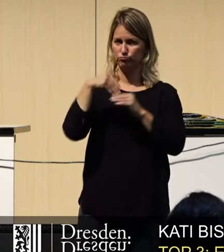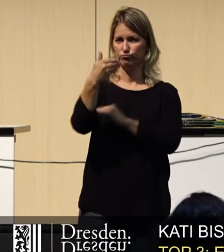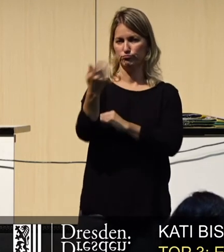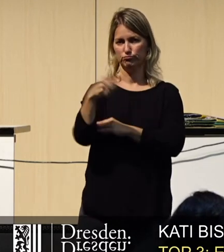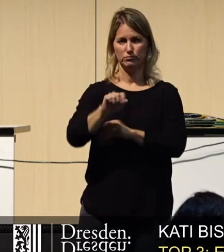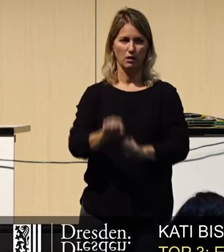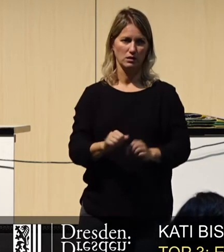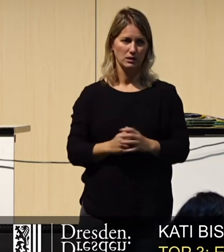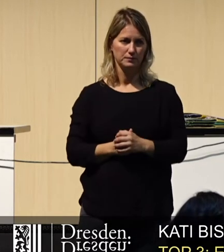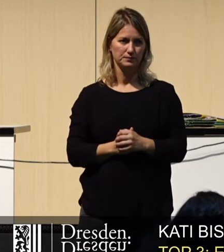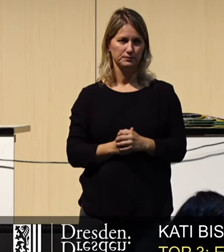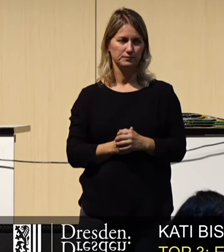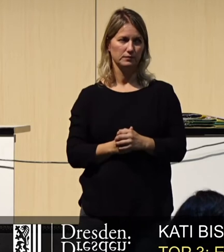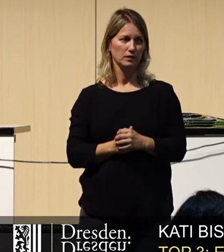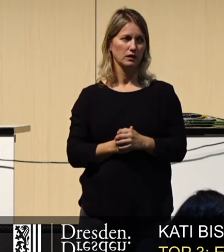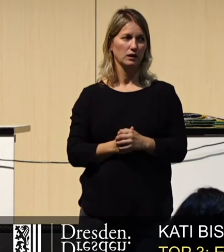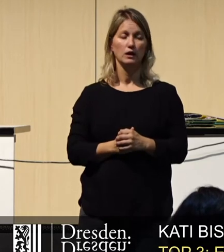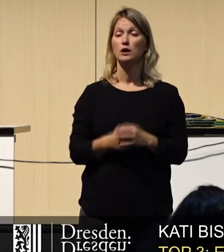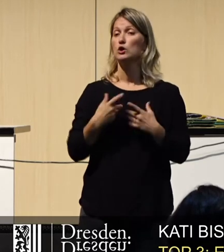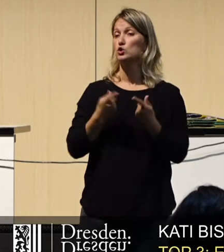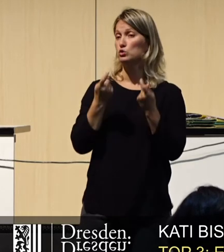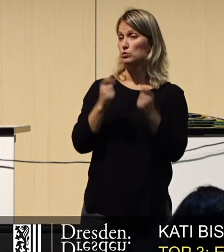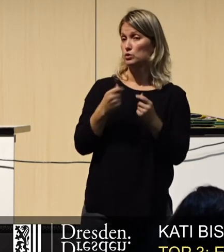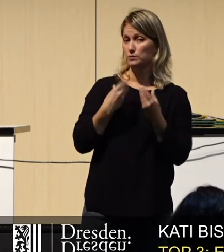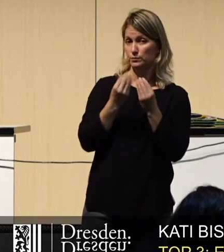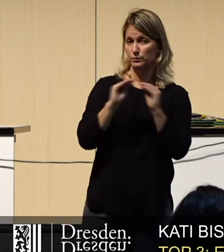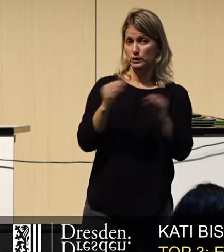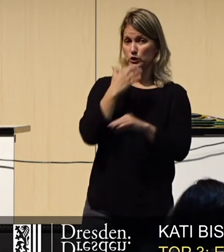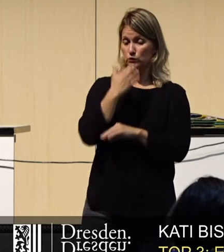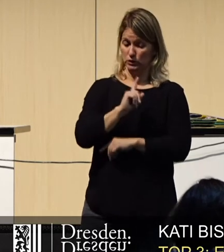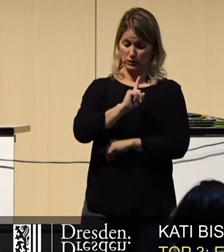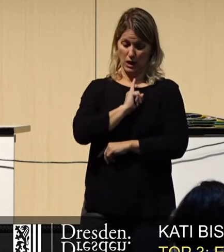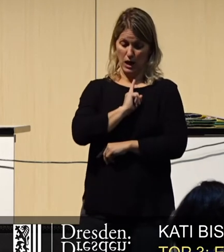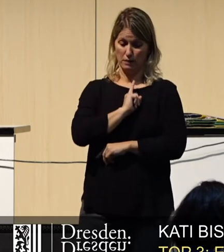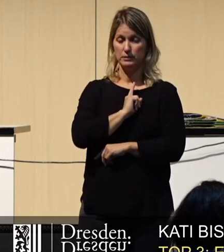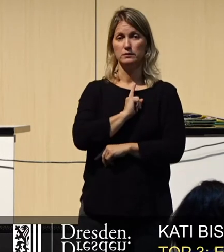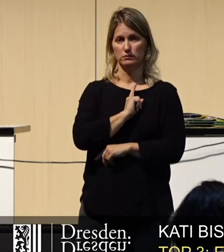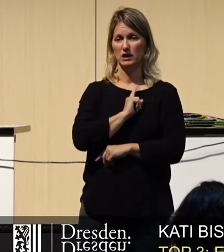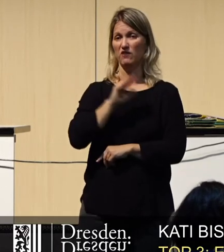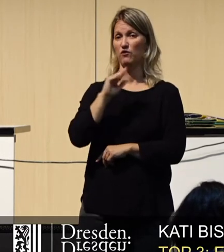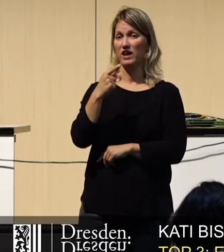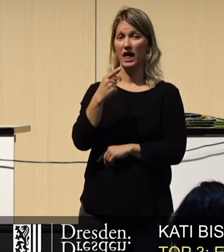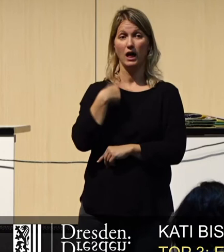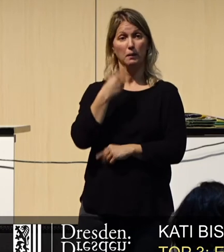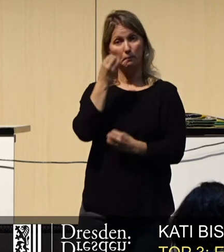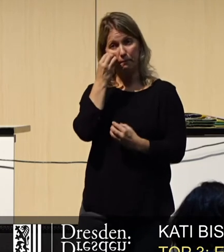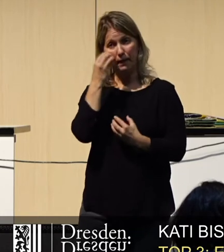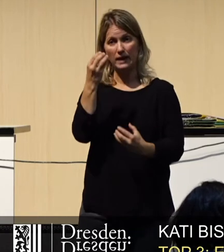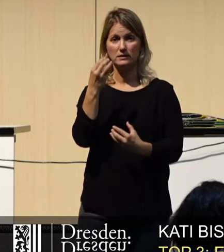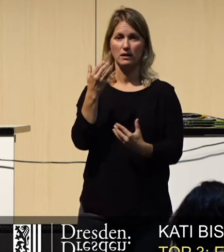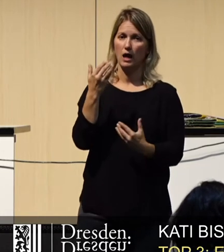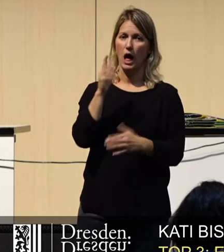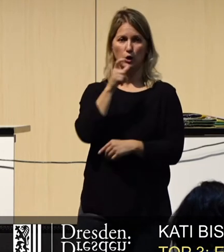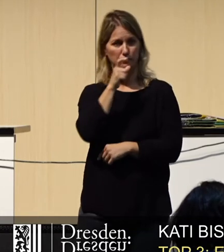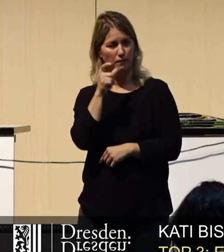Abschließend möchte ich auch sagen, ich persönlich habe keine Begeisterung für 5G, Masten und